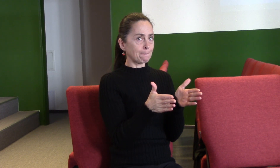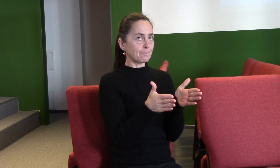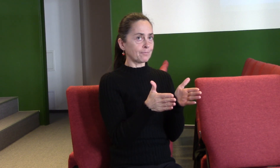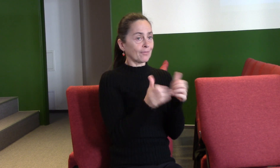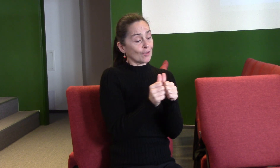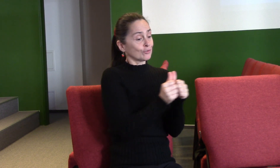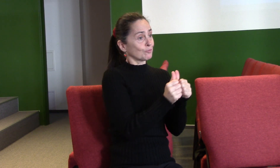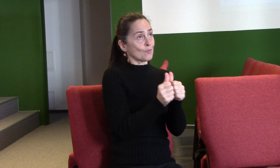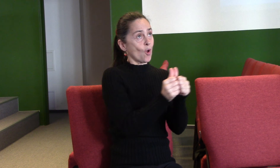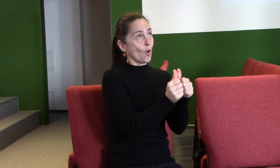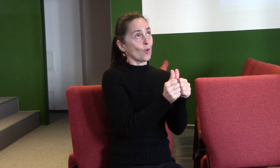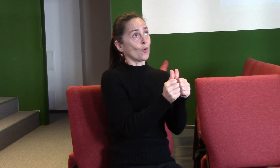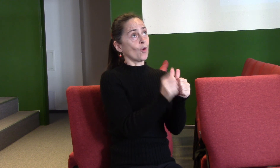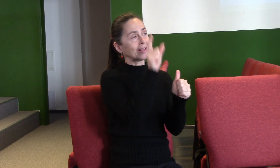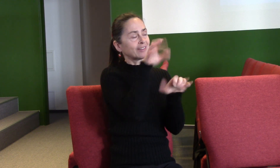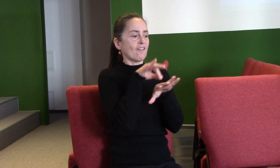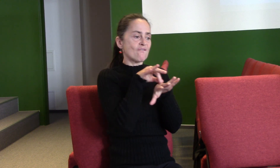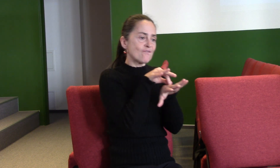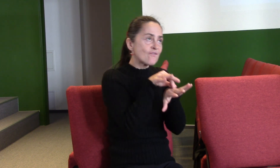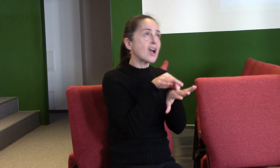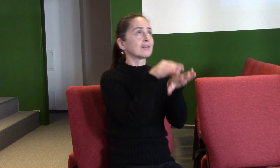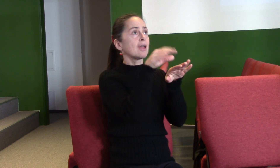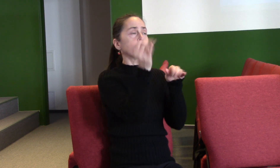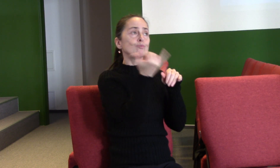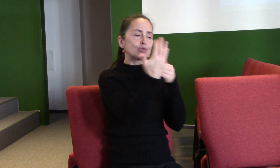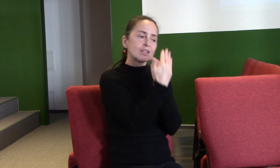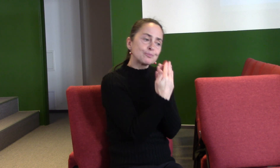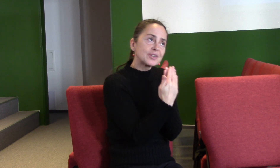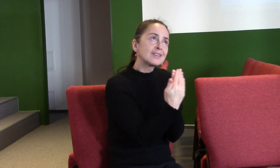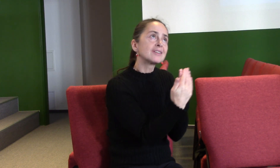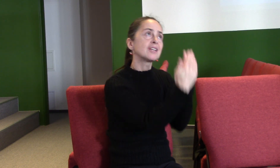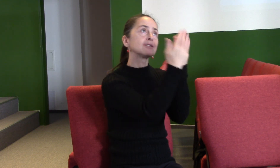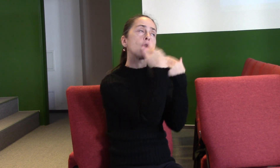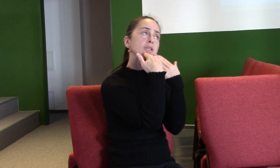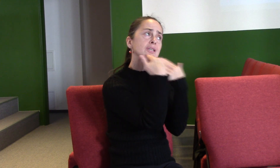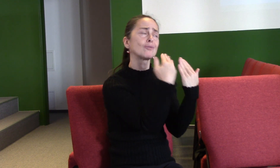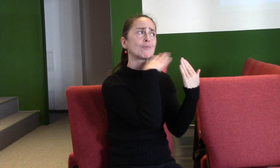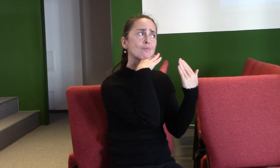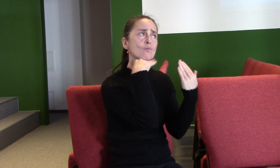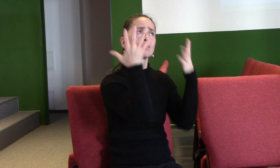provázíš a jsi nám na blízku. Děkujeme ti za to. Chvála tobě. Amen.